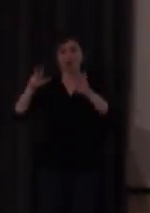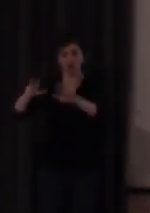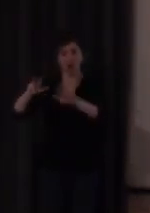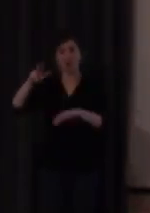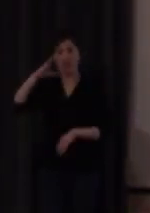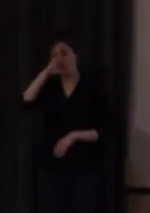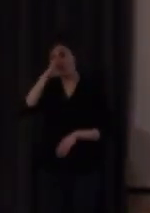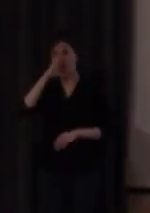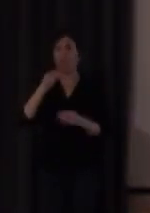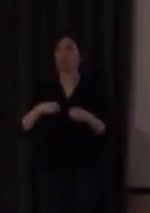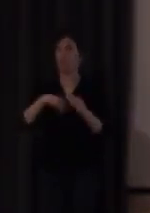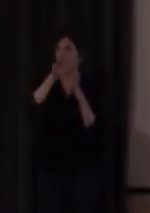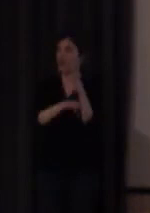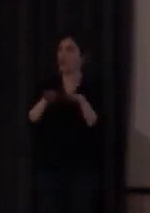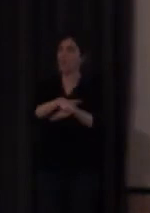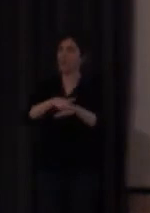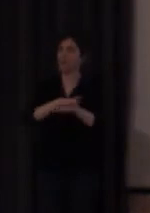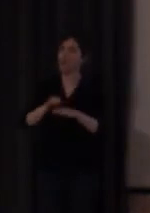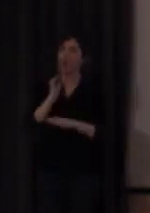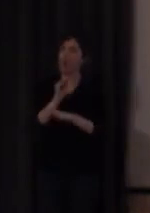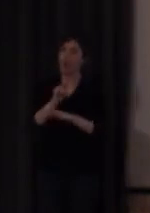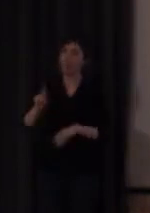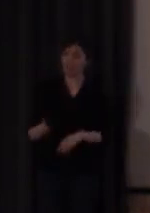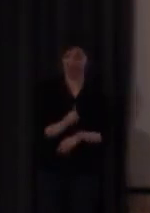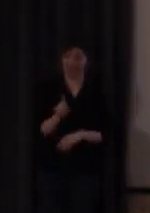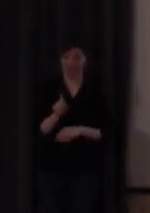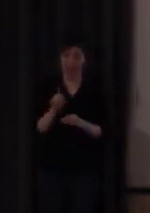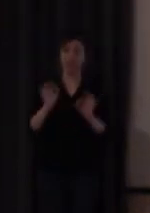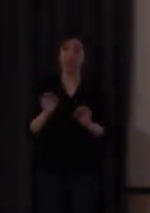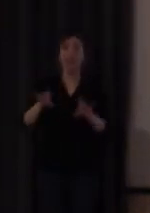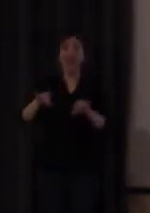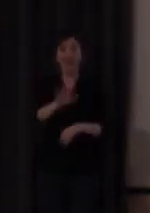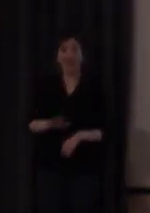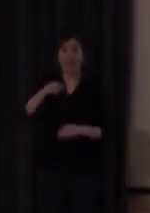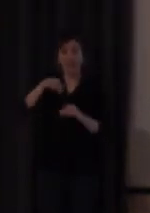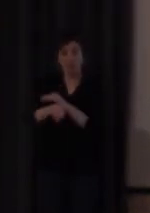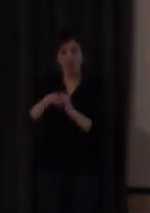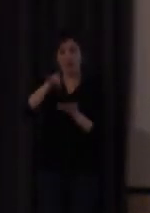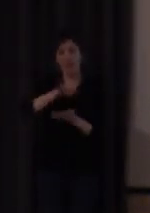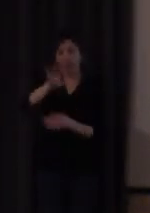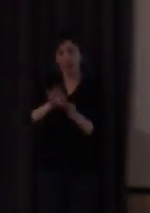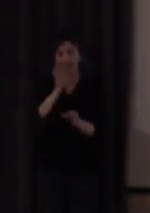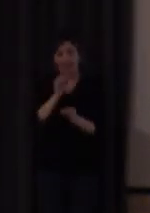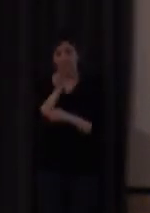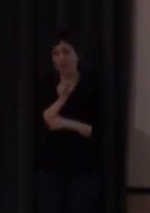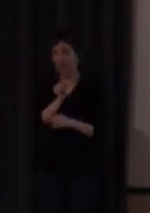primaria ¿de acuerdo? y en la región de Murcia el 5 de septiembre de 2014